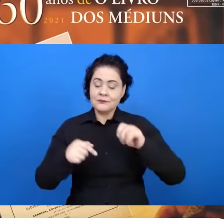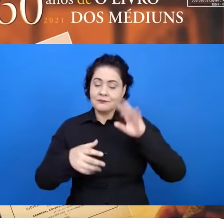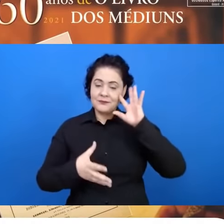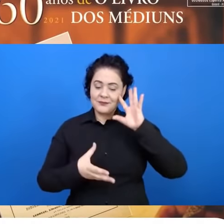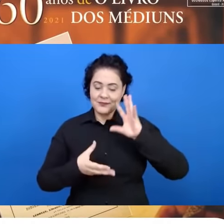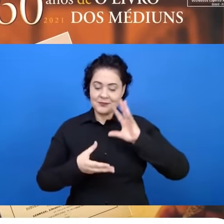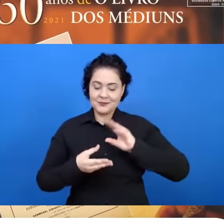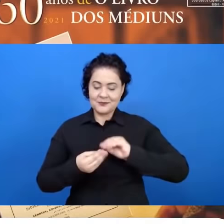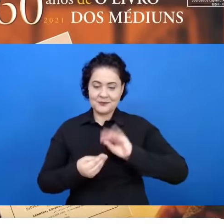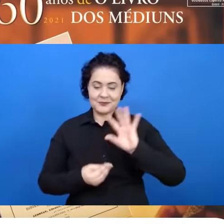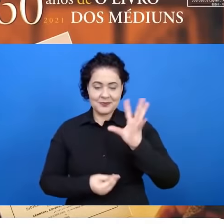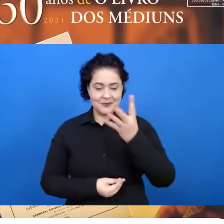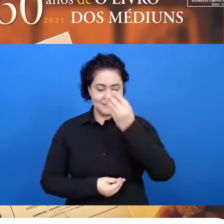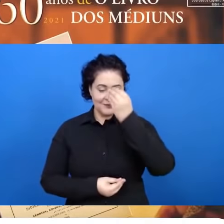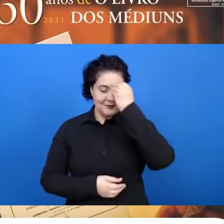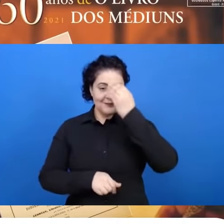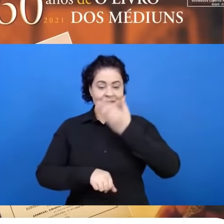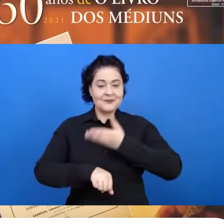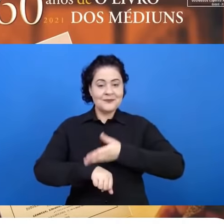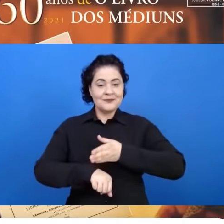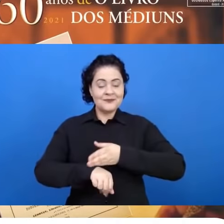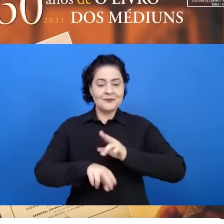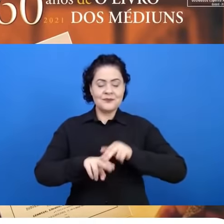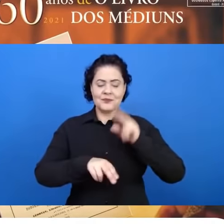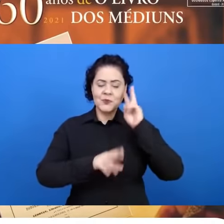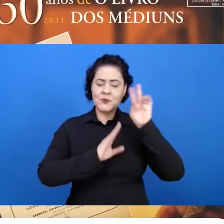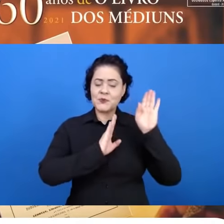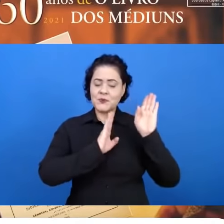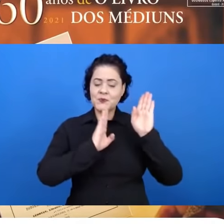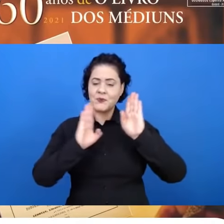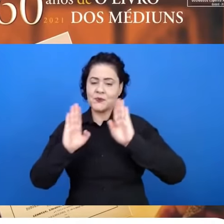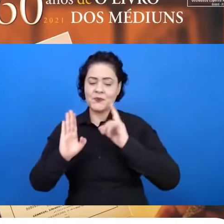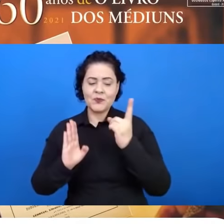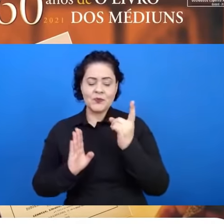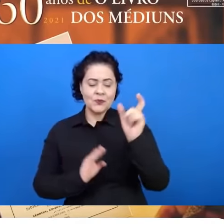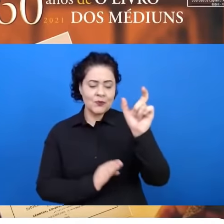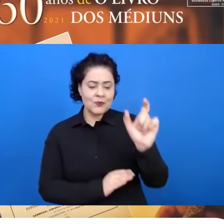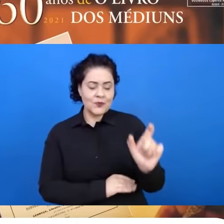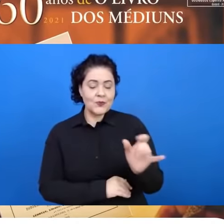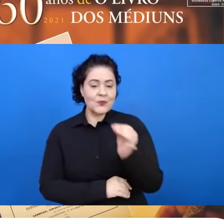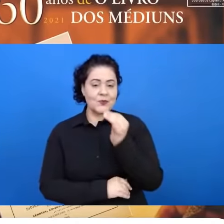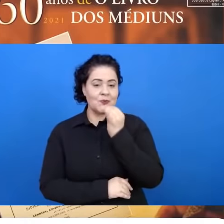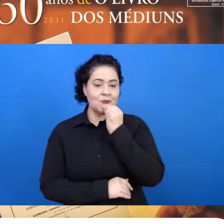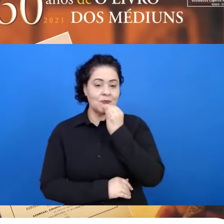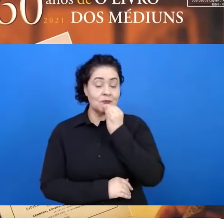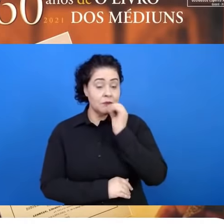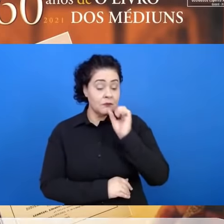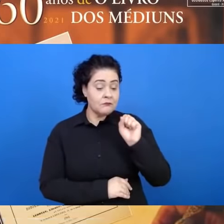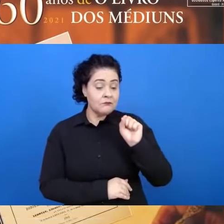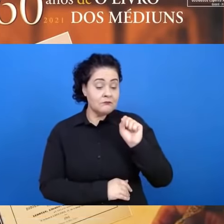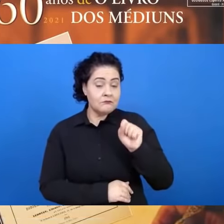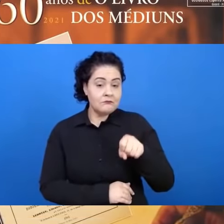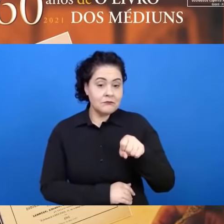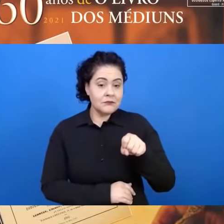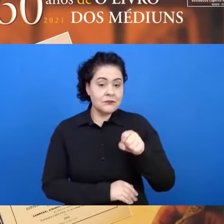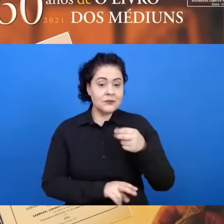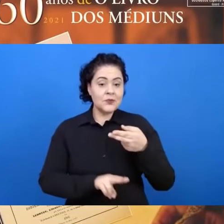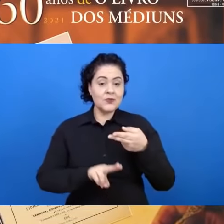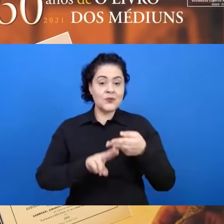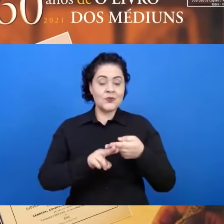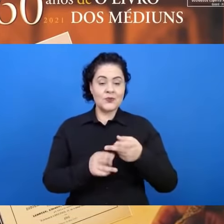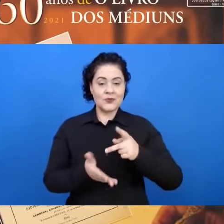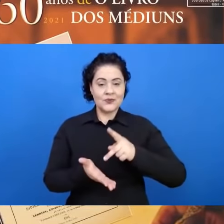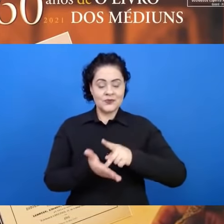vamos buscar na história um exemplo que soube muito bem se utilizar